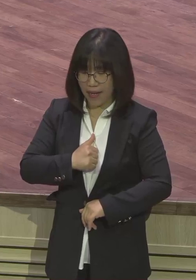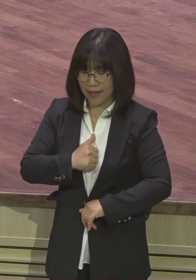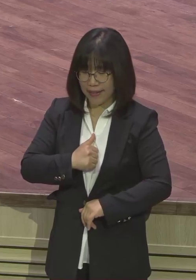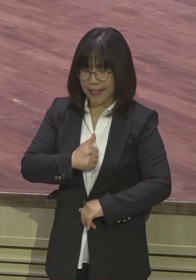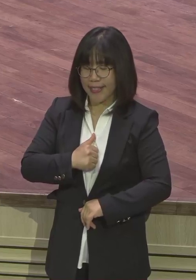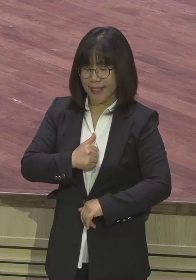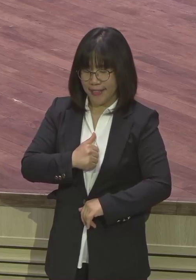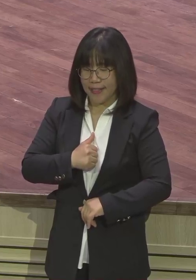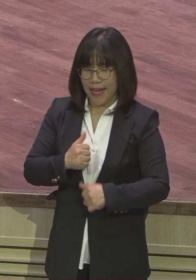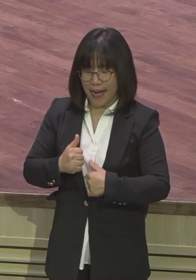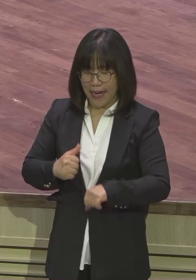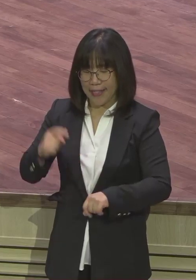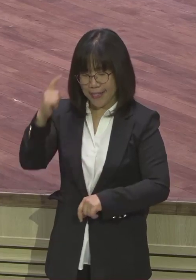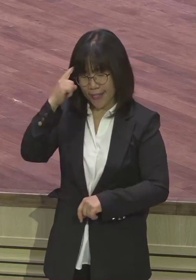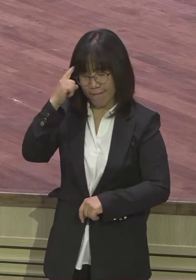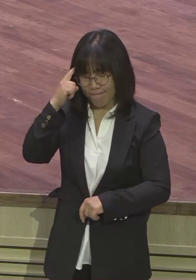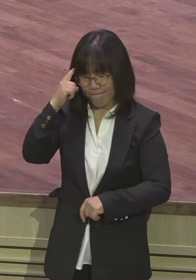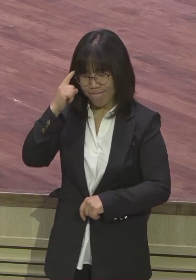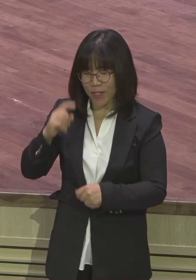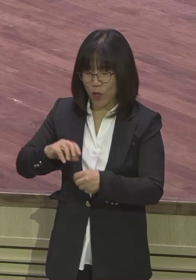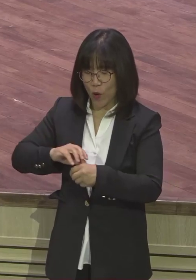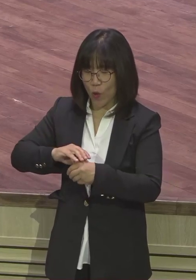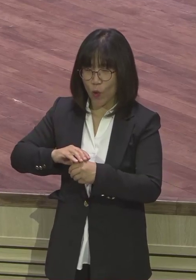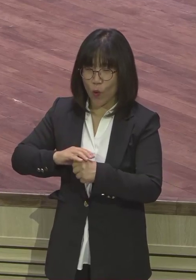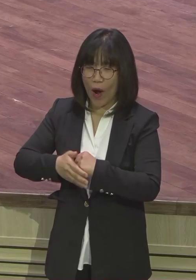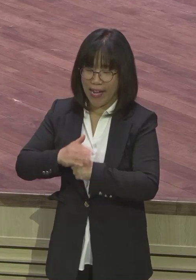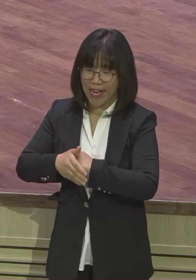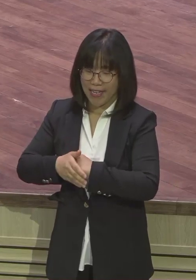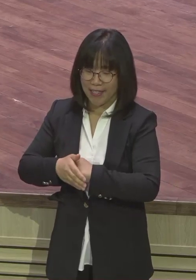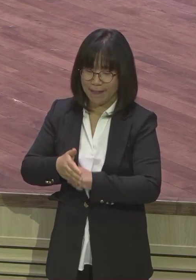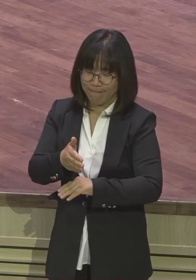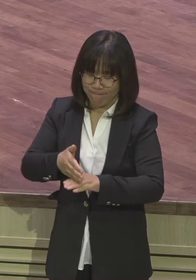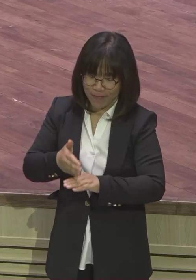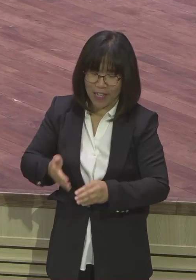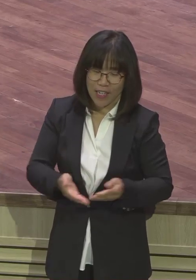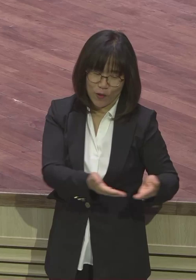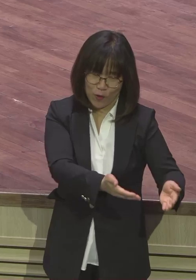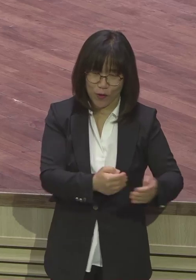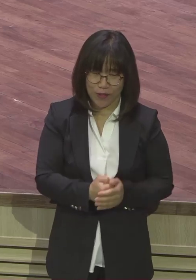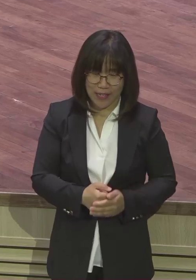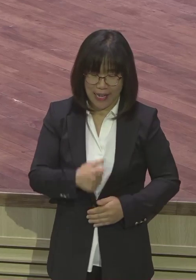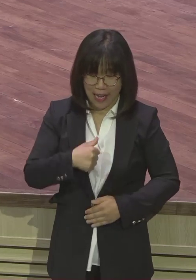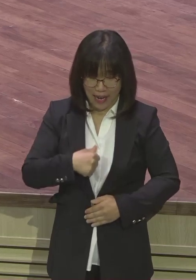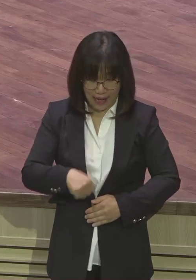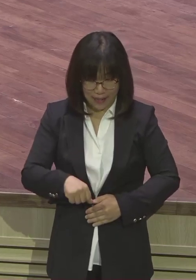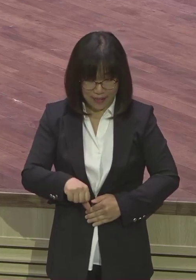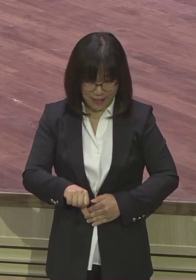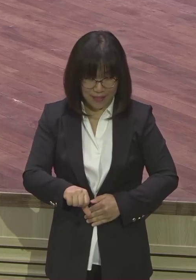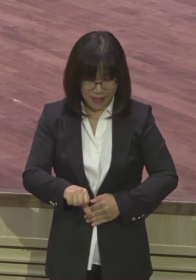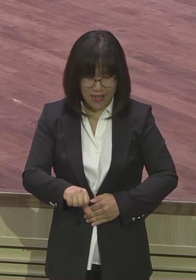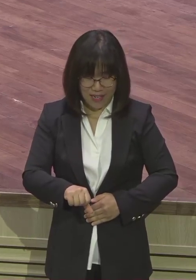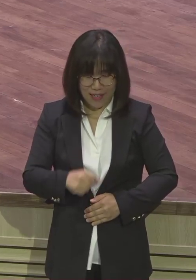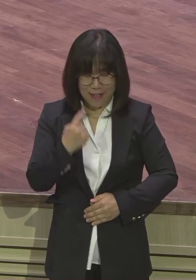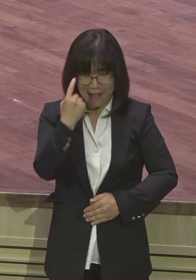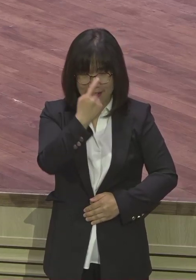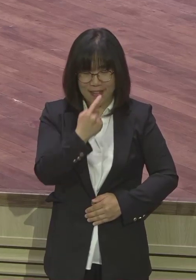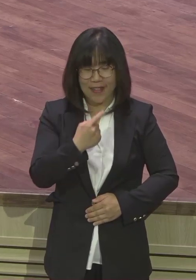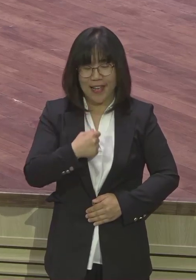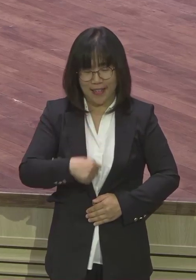깎아준대요. 참 다르죠. 삶의 지혜가. 아들이다 생각하고